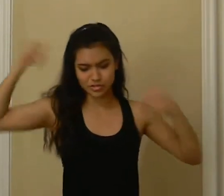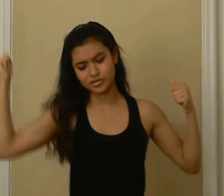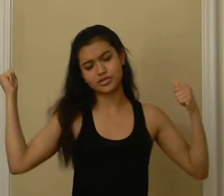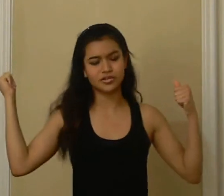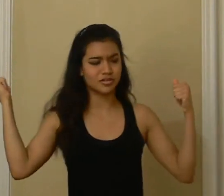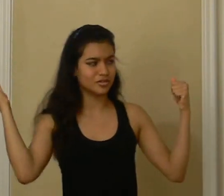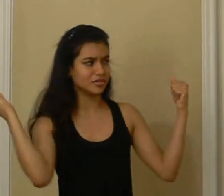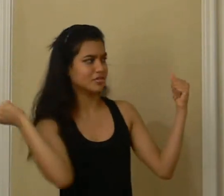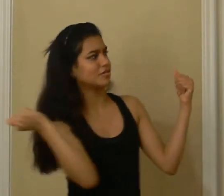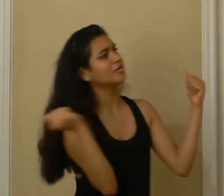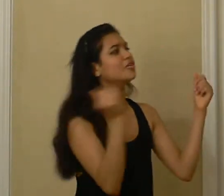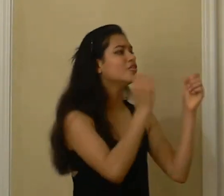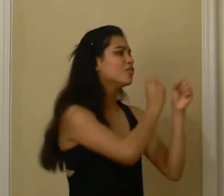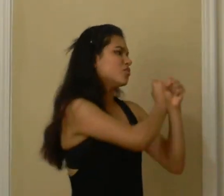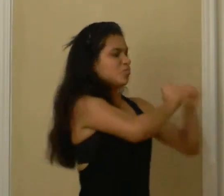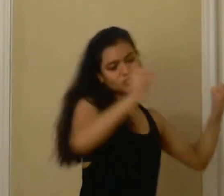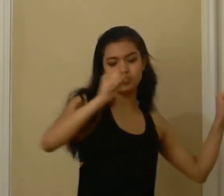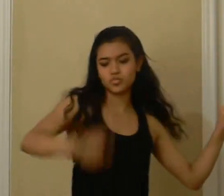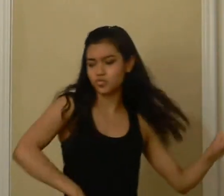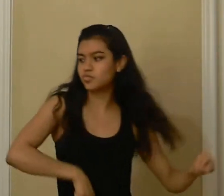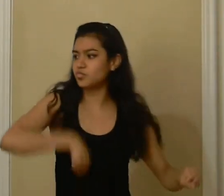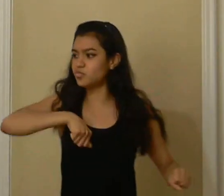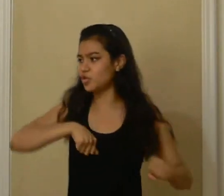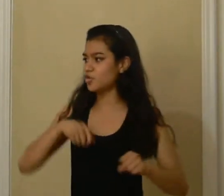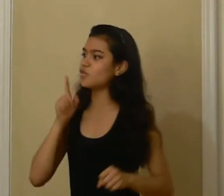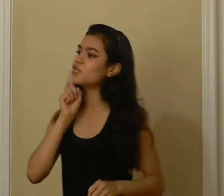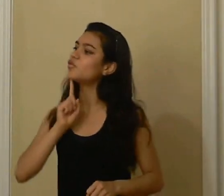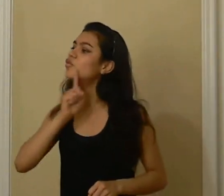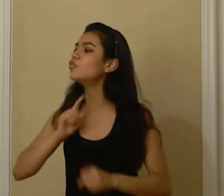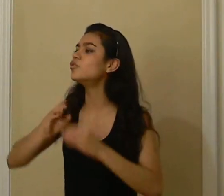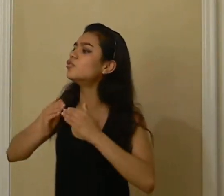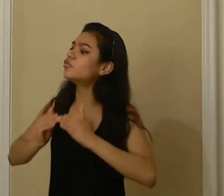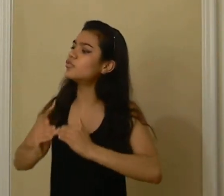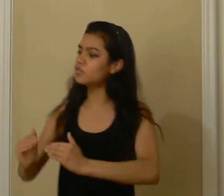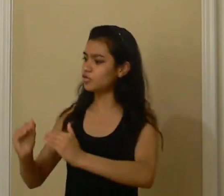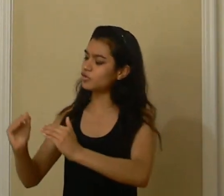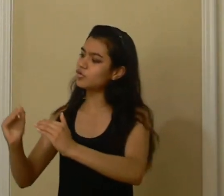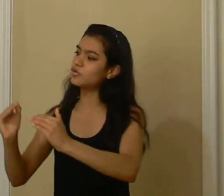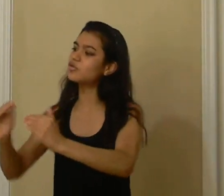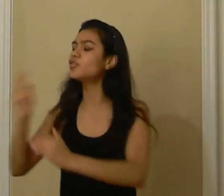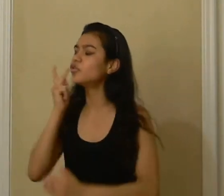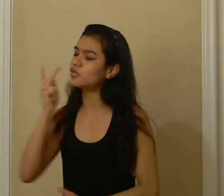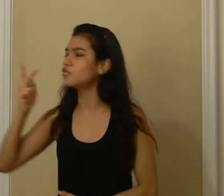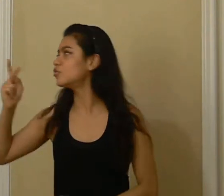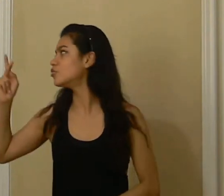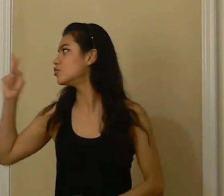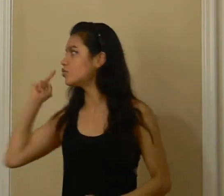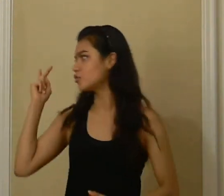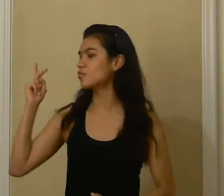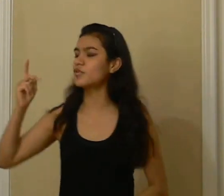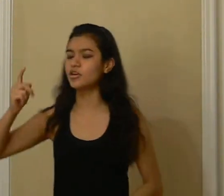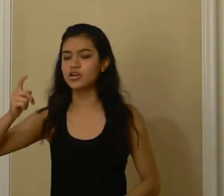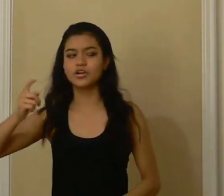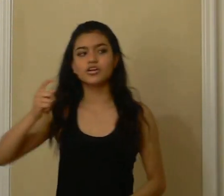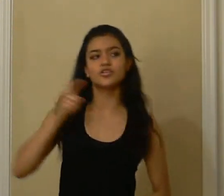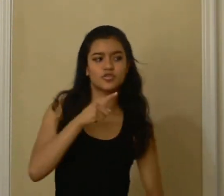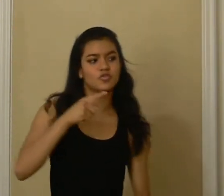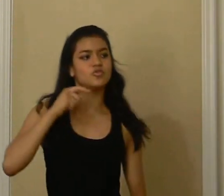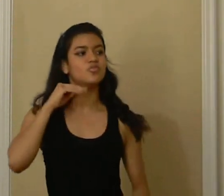corazón te olvide Quiero ser como tú, quiero ser yo la fuerte Solo te he